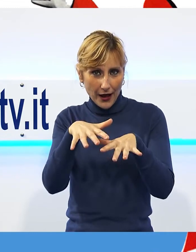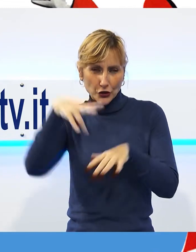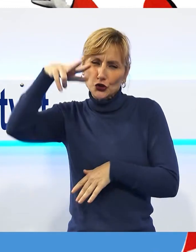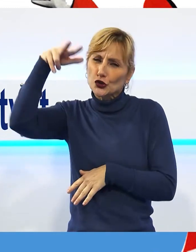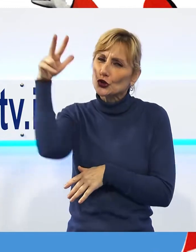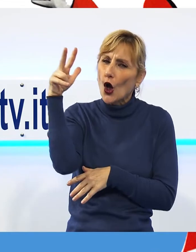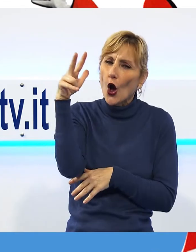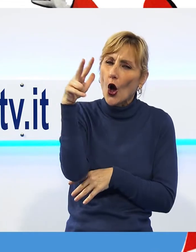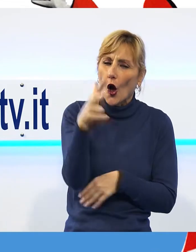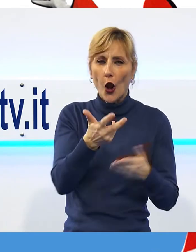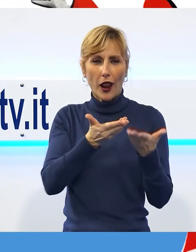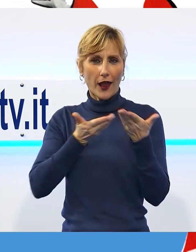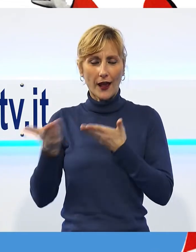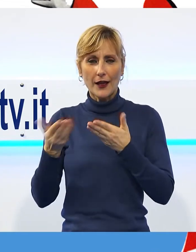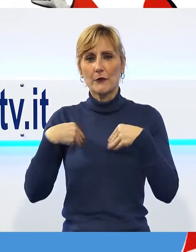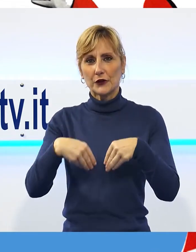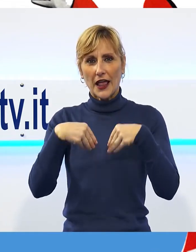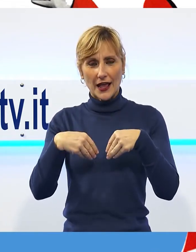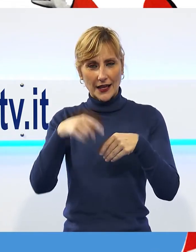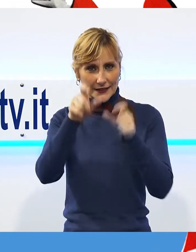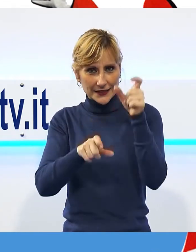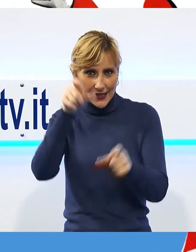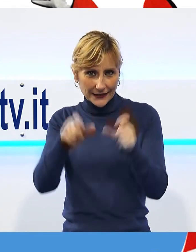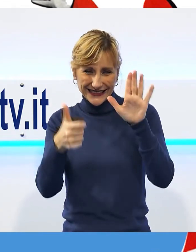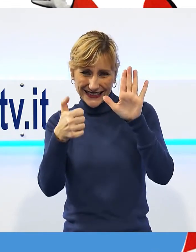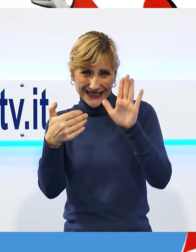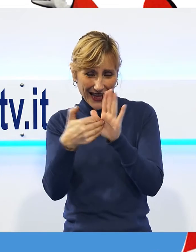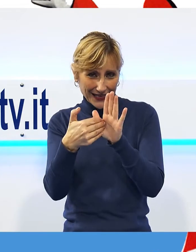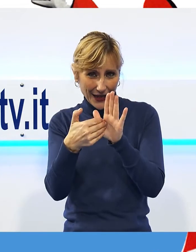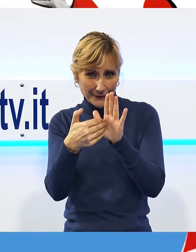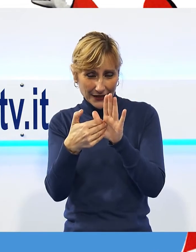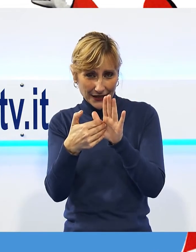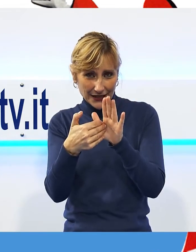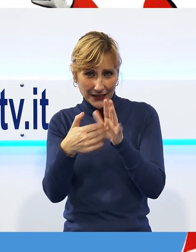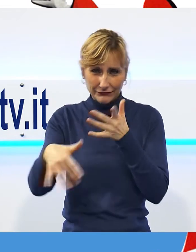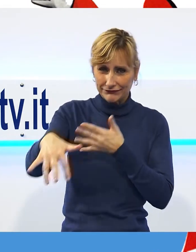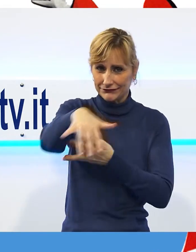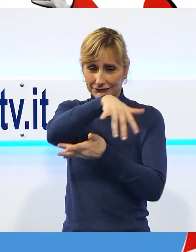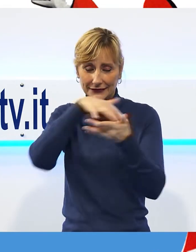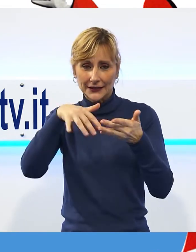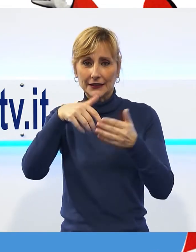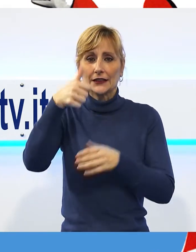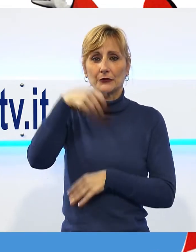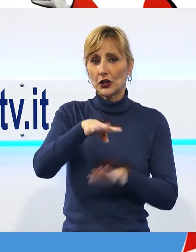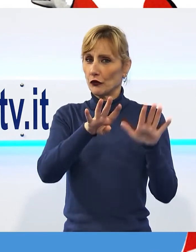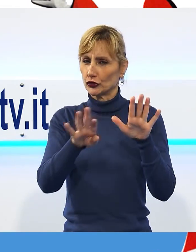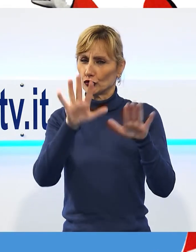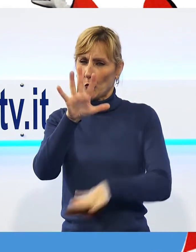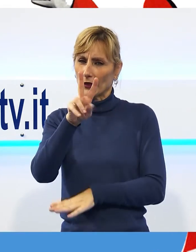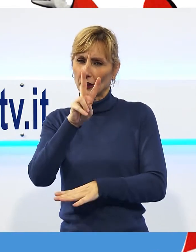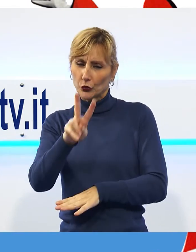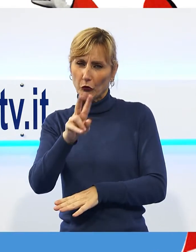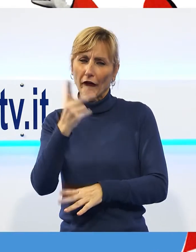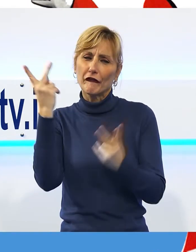presenti. Per il primo corso mascherato di quella edizione, ovvero quella del 52, un vero successo.